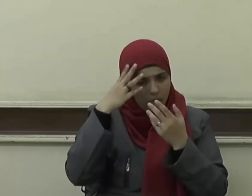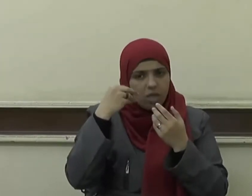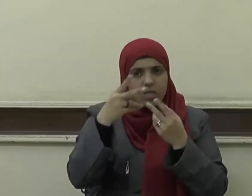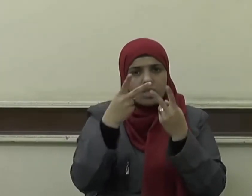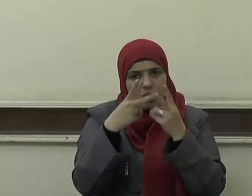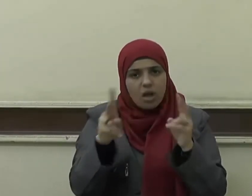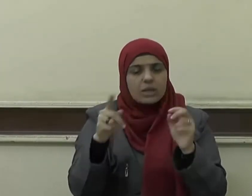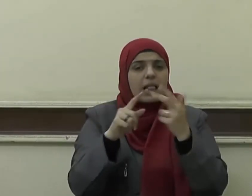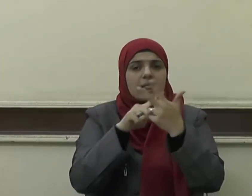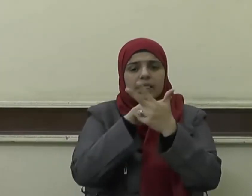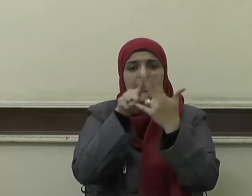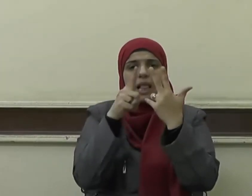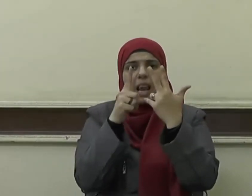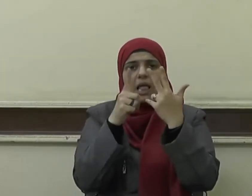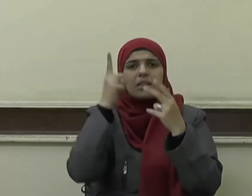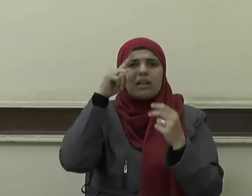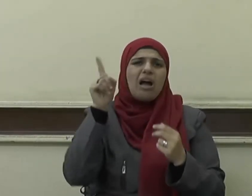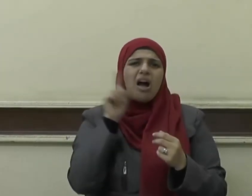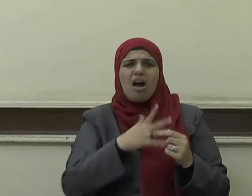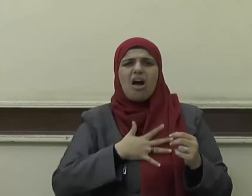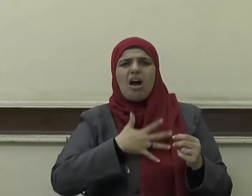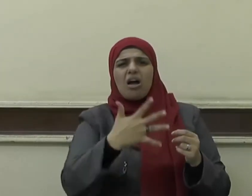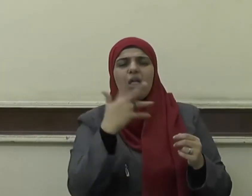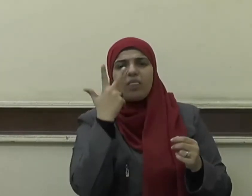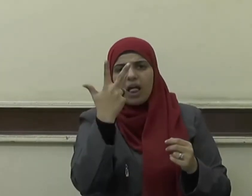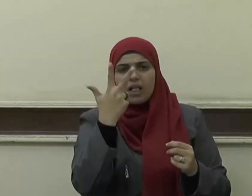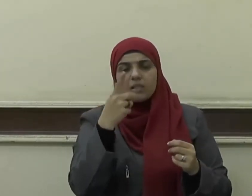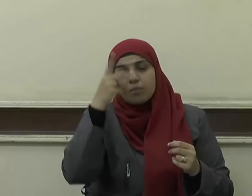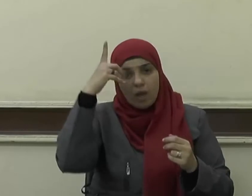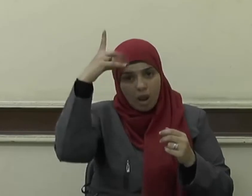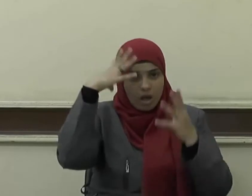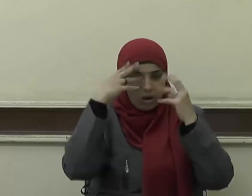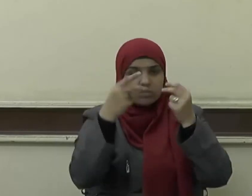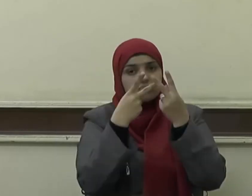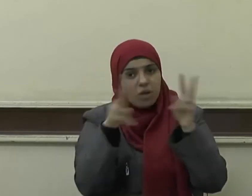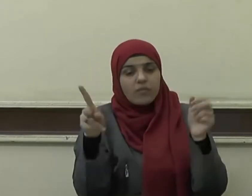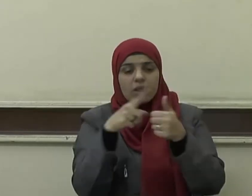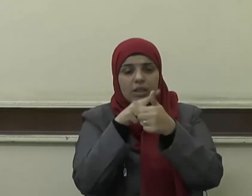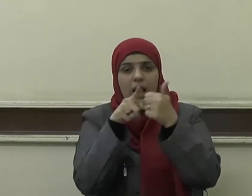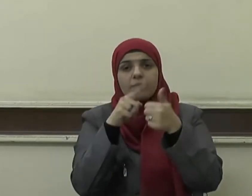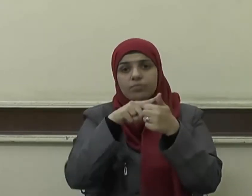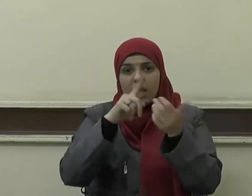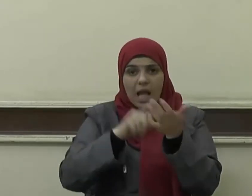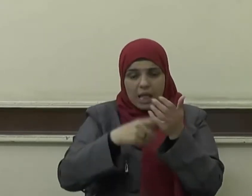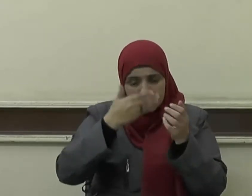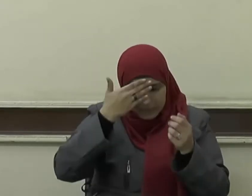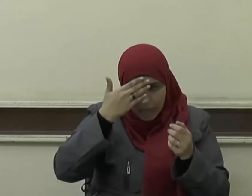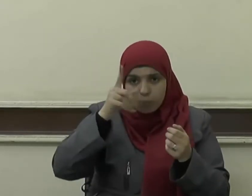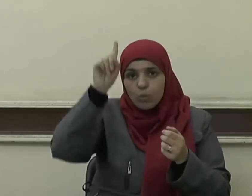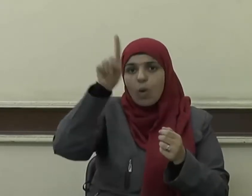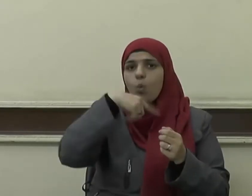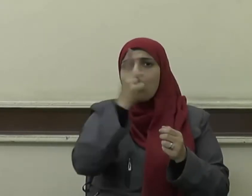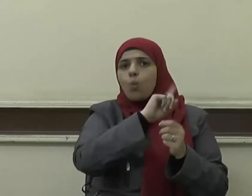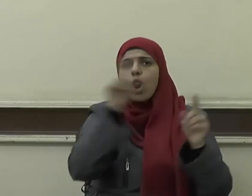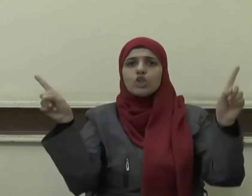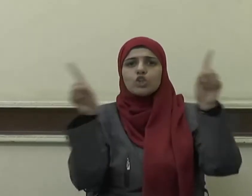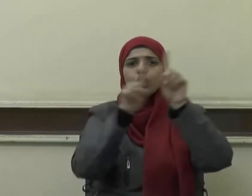فيرضى لكم أن تعبدوه ولا تشركوا به شيئا وأن تعتصموا بحبل الله